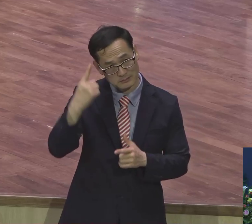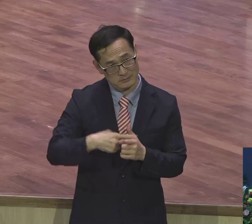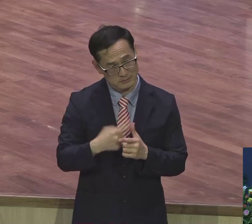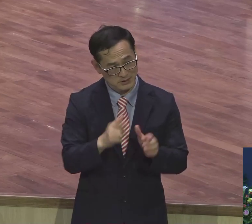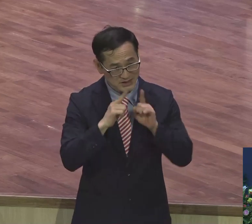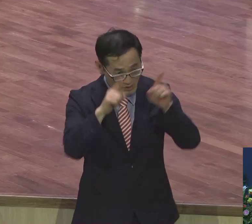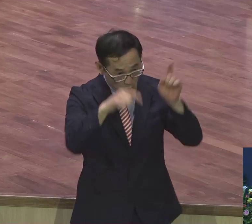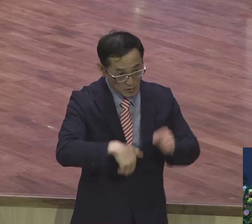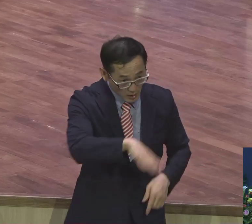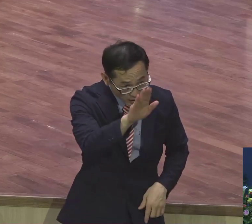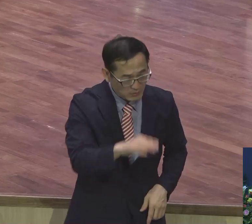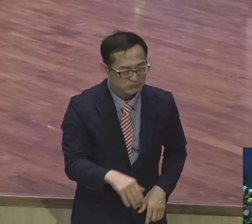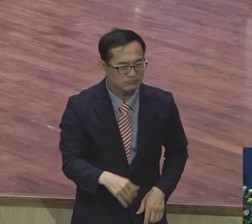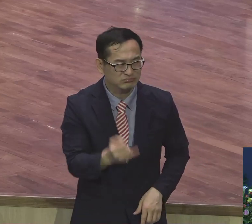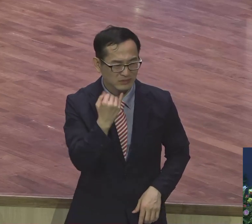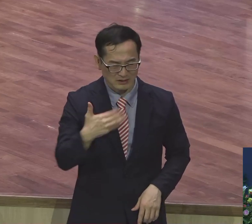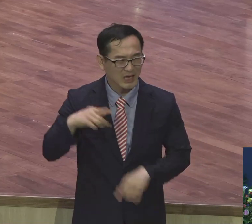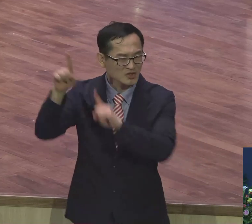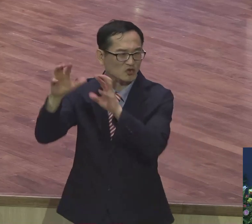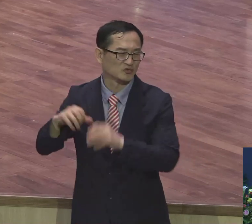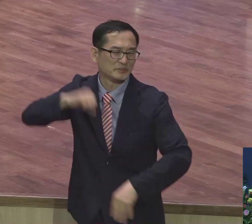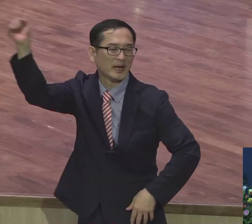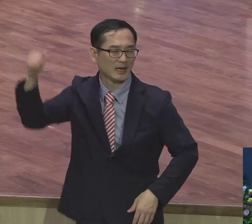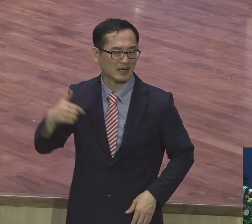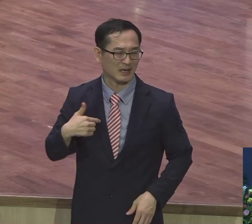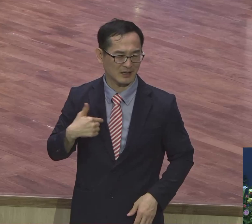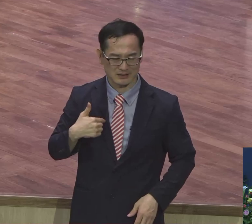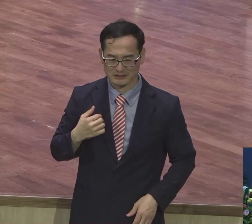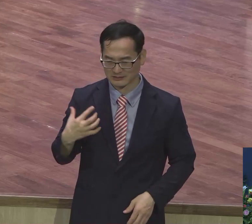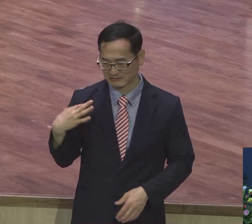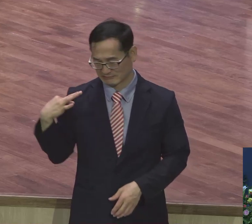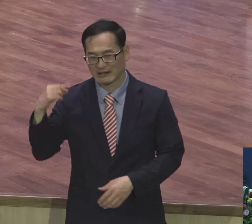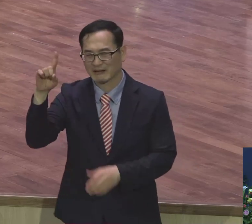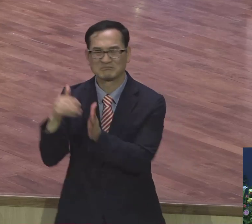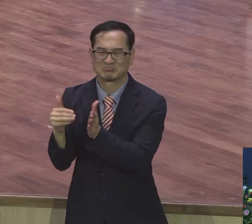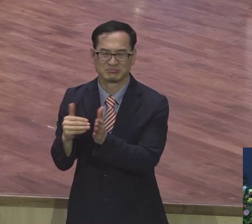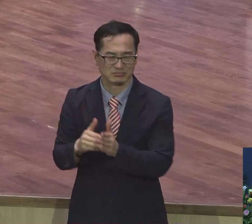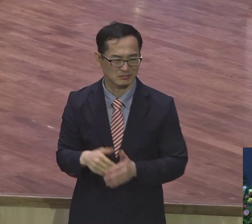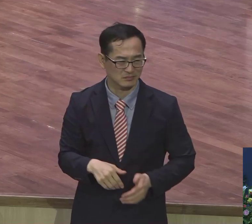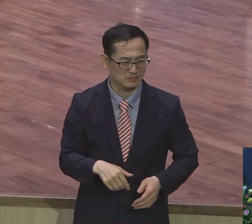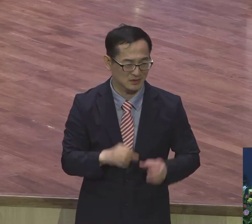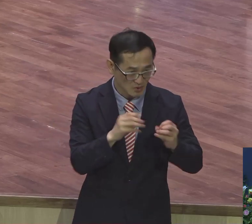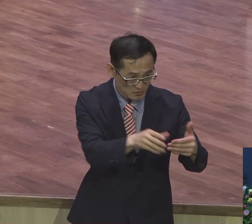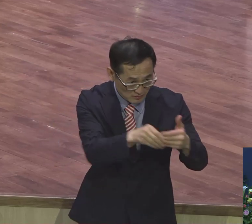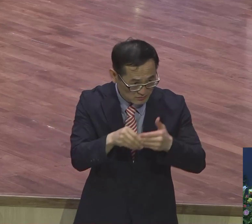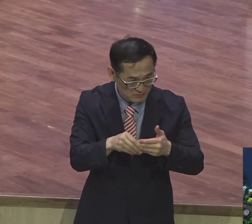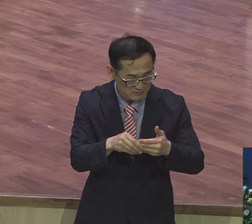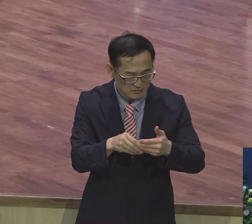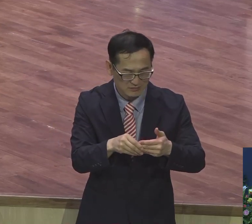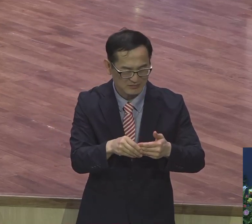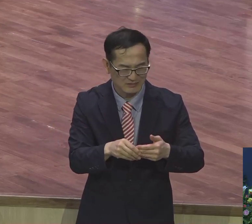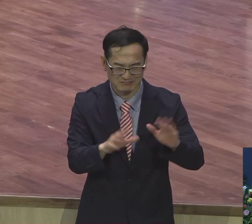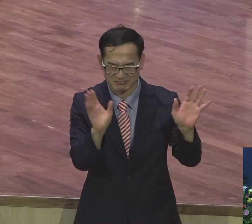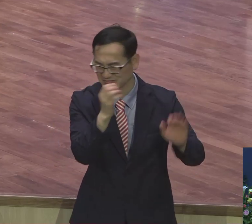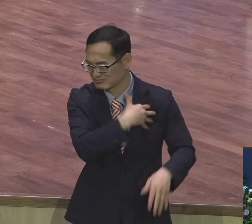내만 천당 가면 된다. 내만 구원받으면 된다. 아무 감각이 없어요. 오직 돈이야.